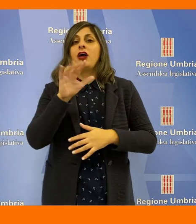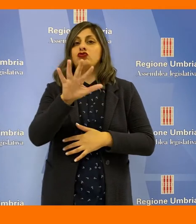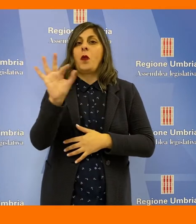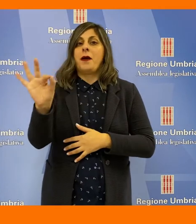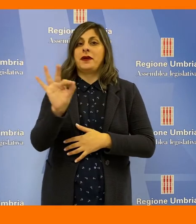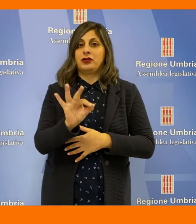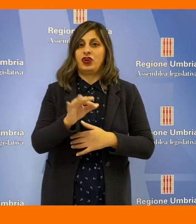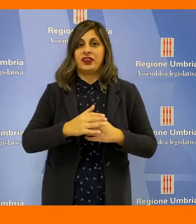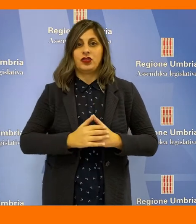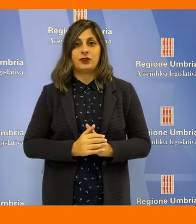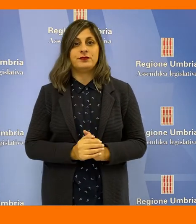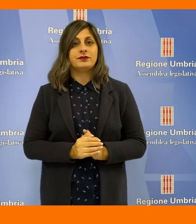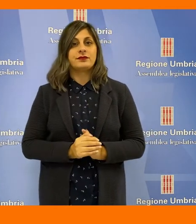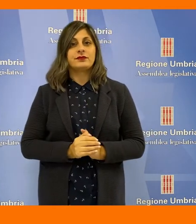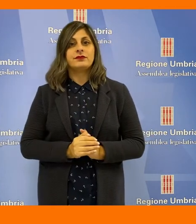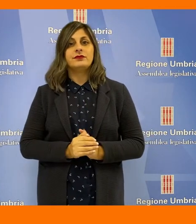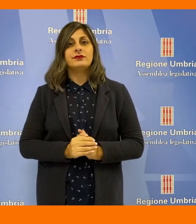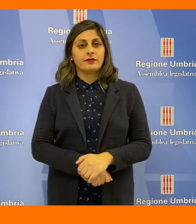il 5%.